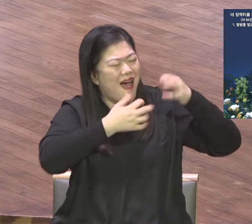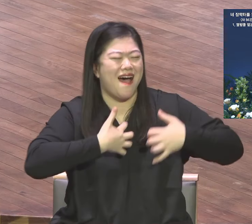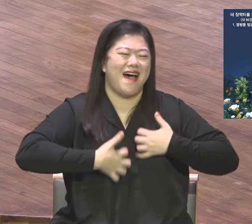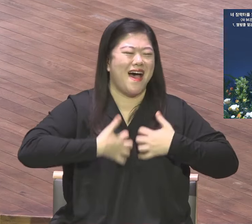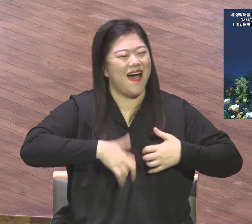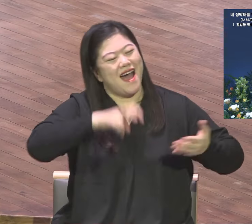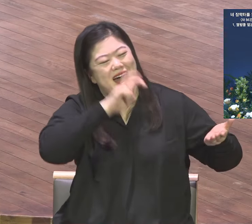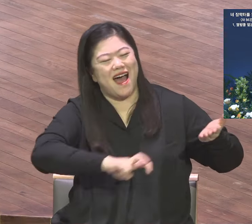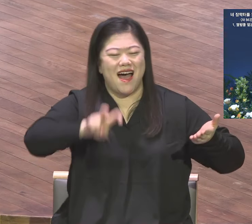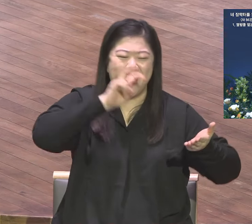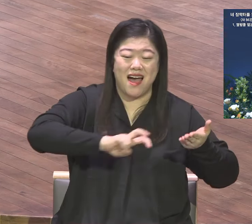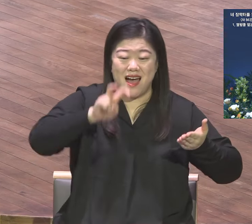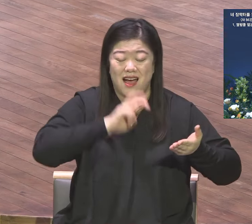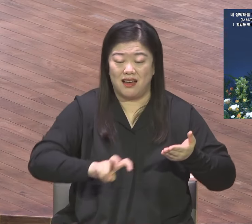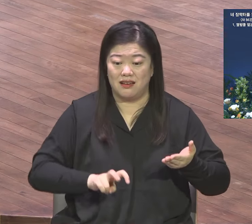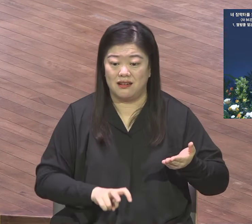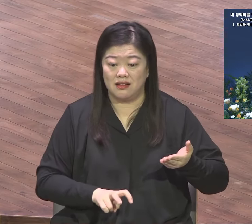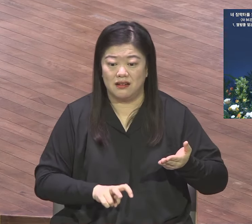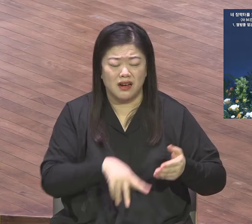큰소리 지르며 노래하라.